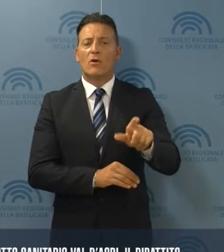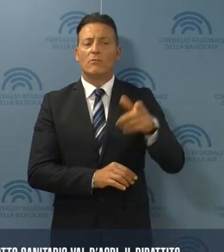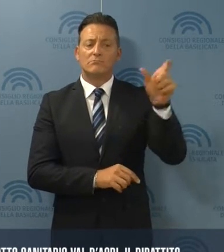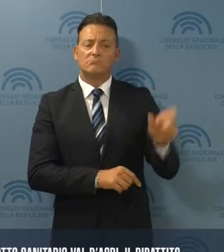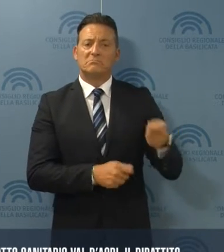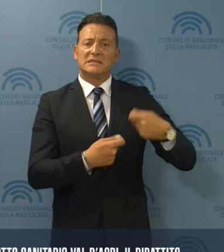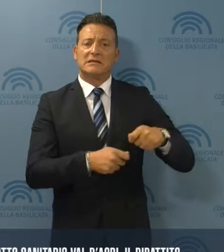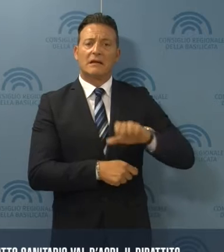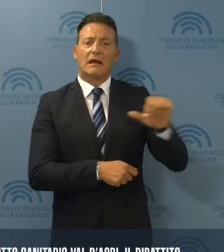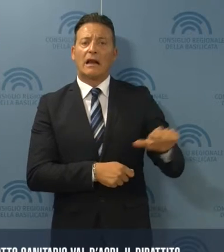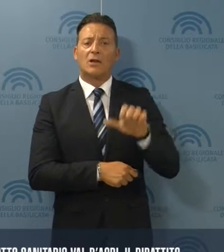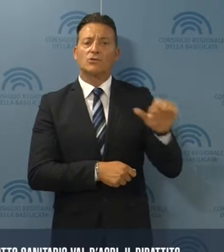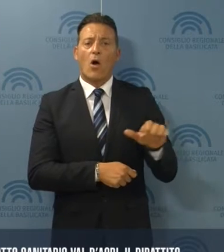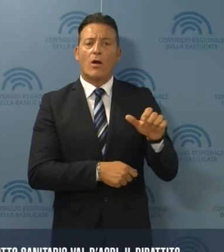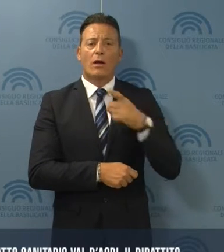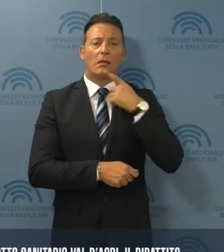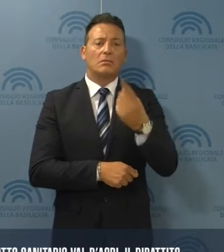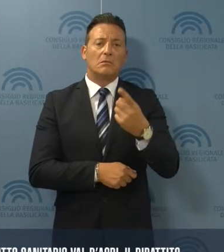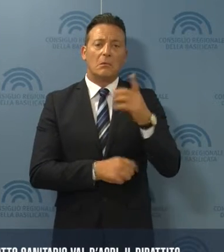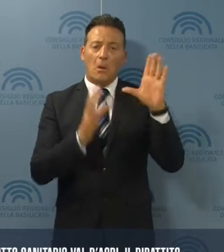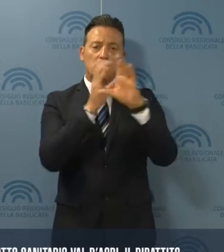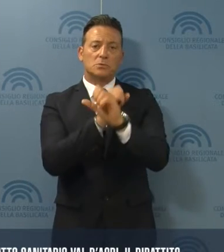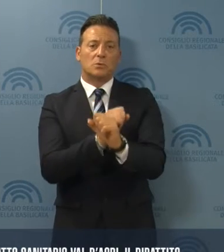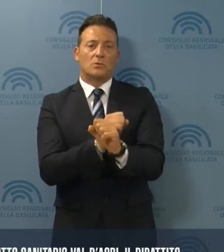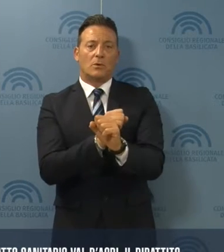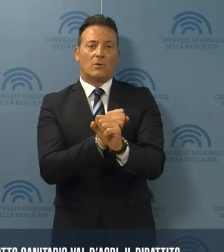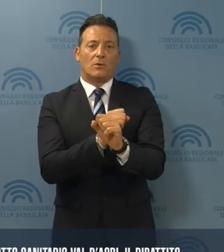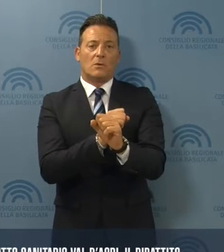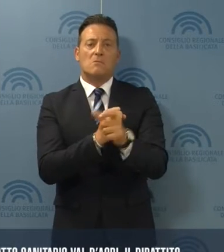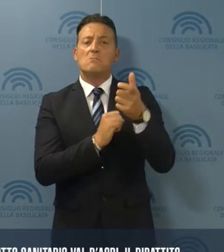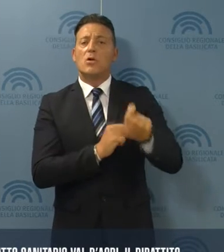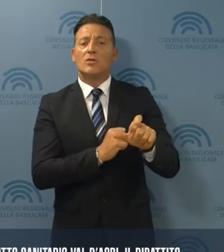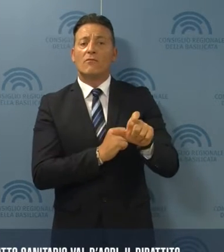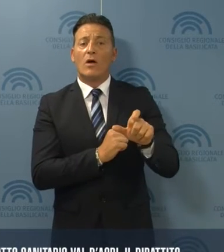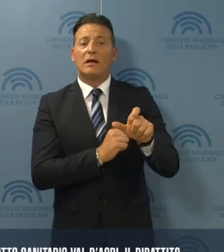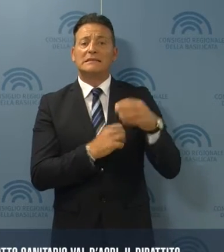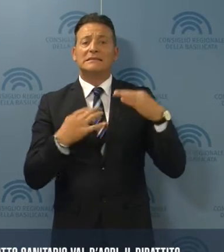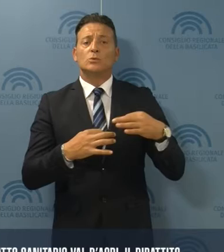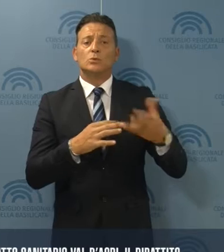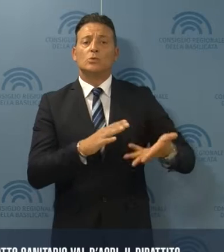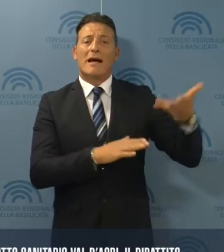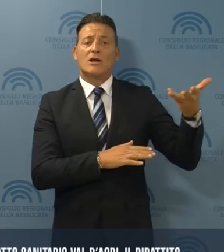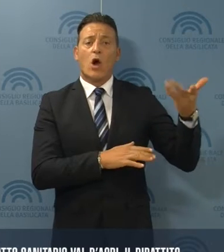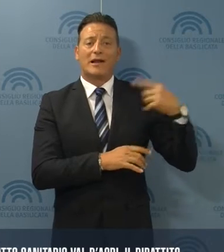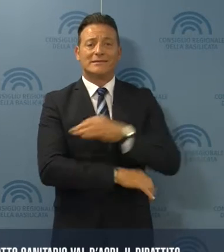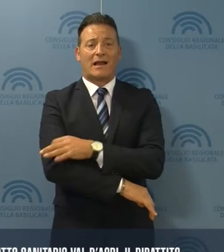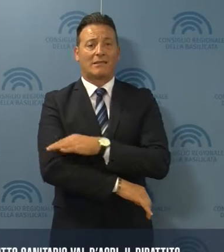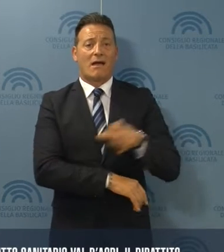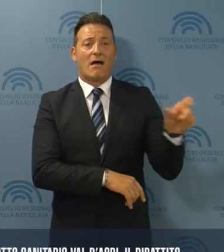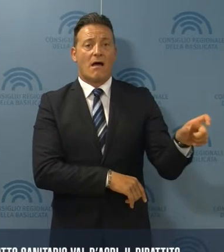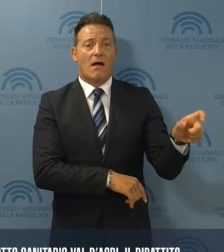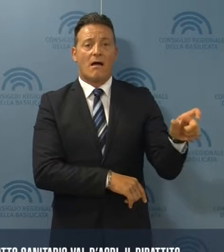presidente della regione ha detto di non sapere nulla, perché l'Istituto Superiore della Sanità